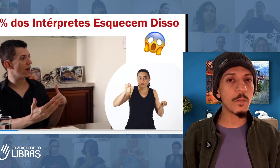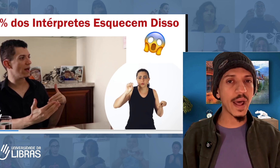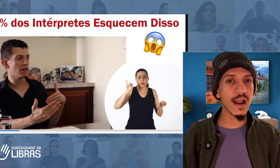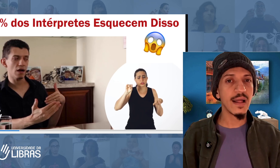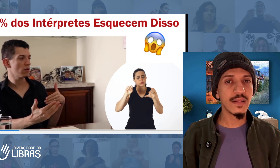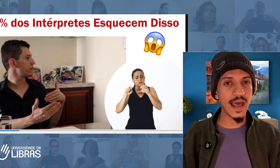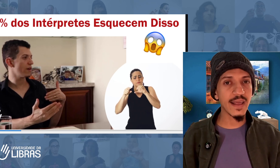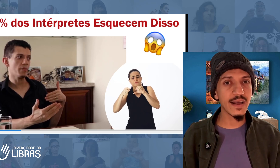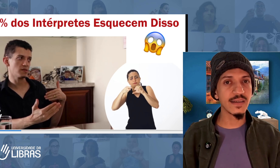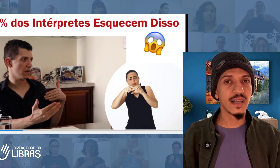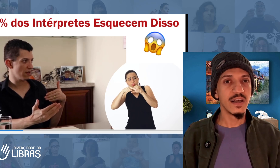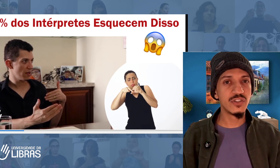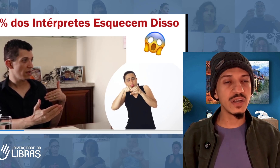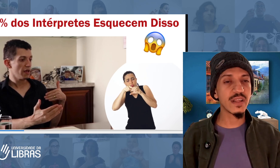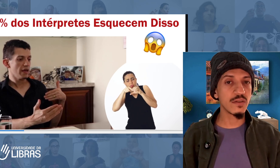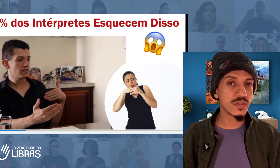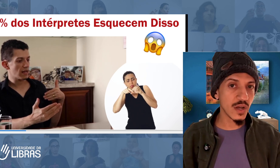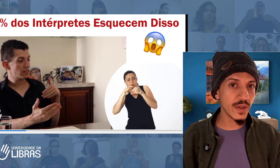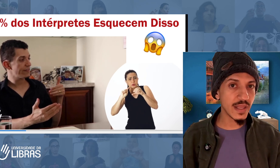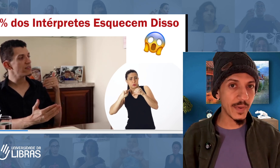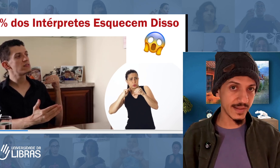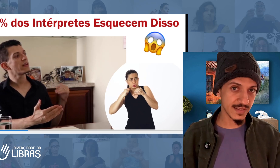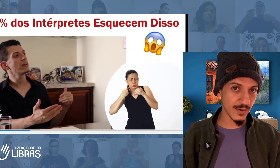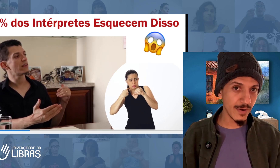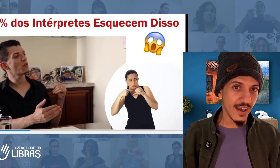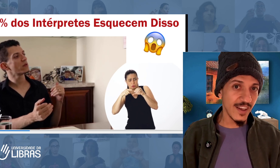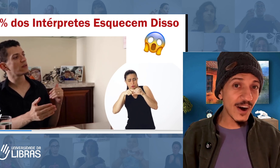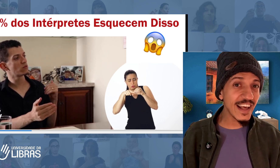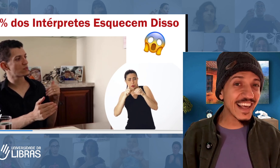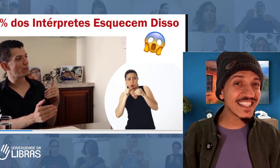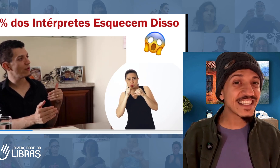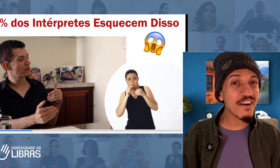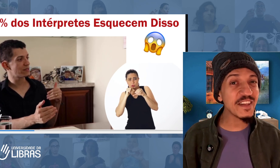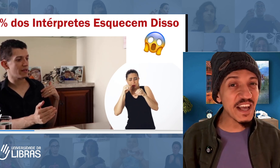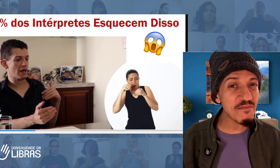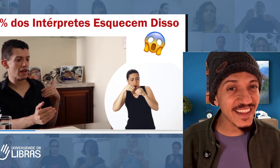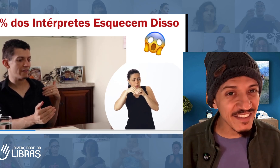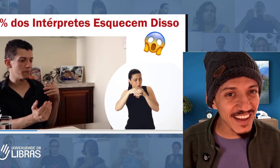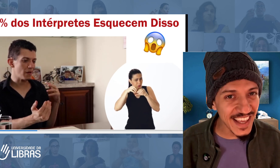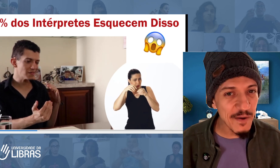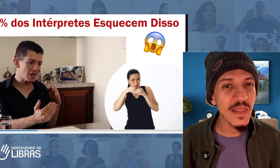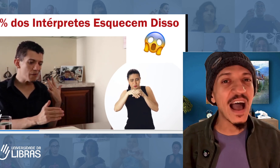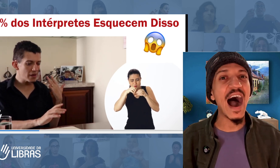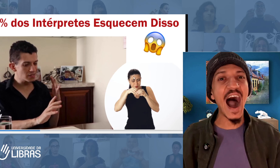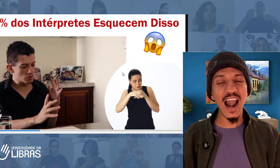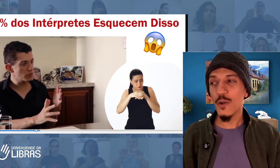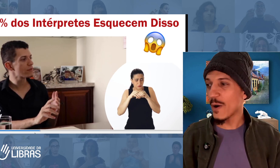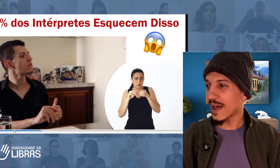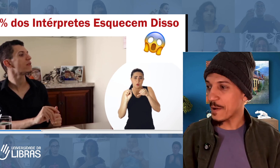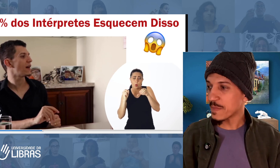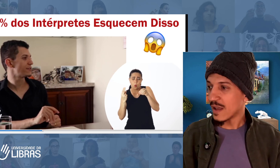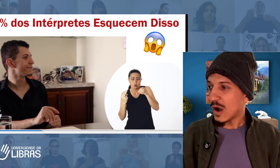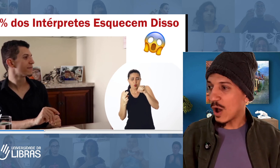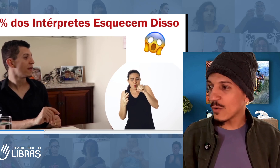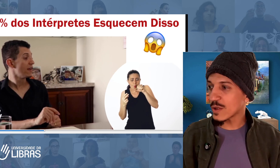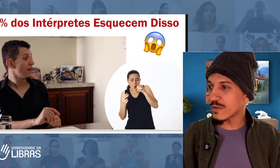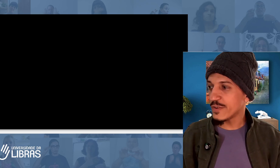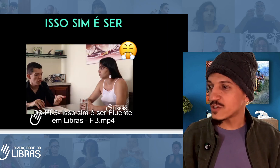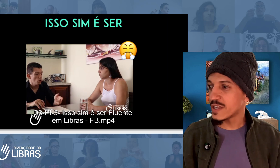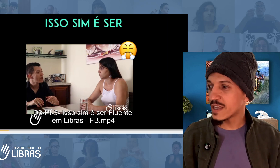ela técnicas de tradução e interpretação. E olha quem já estava interpretando aqui, a Luana. Olha o outro vídeo aqui que ela